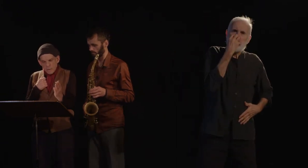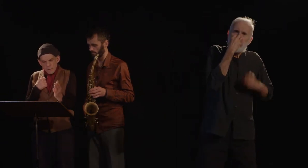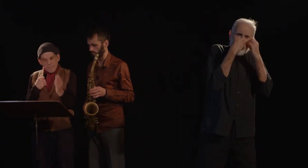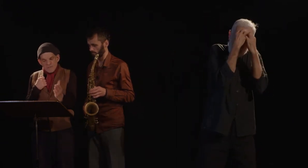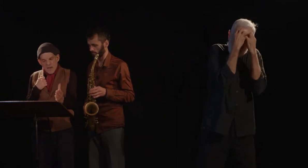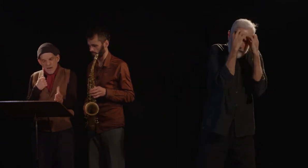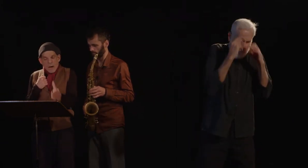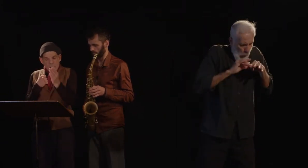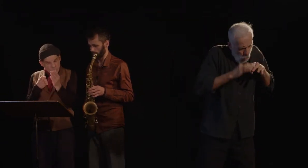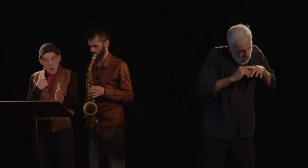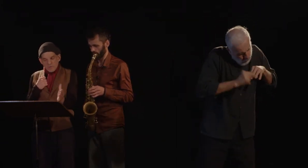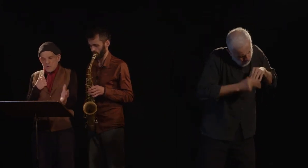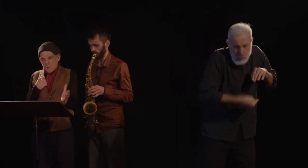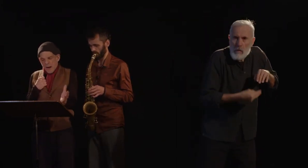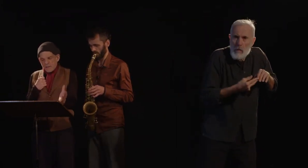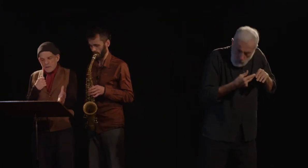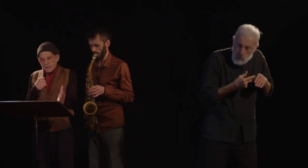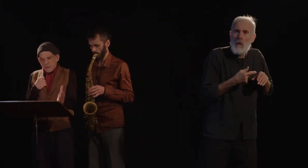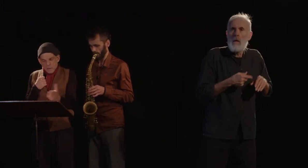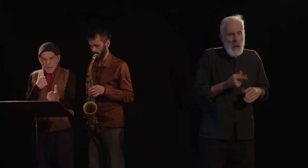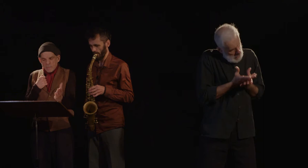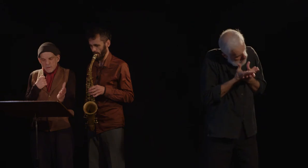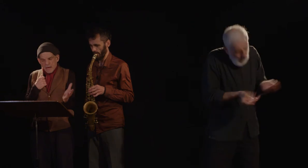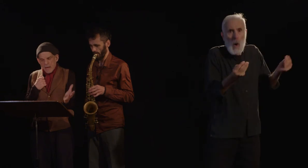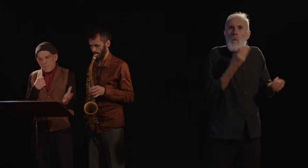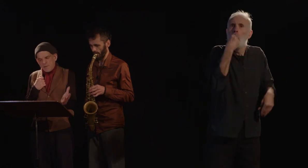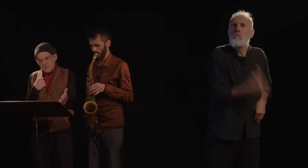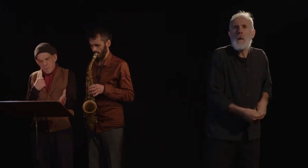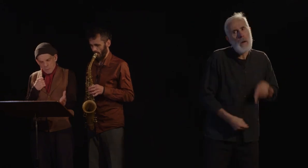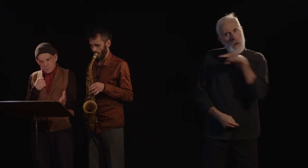La misère peut disparaître comme la lèpre a disparu.